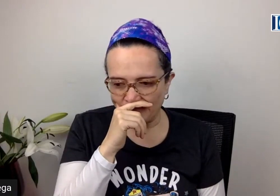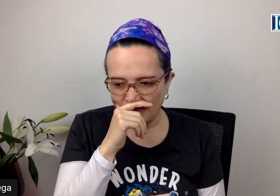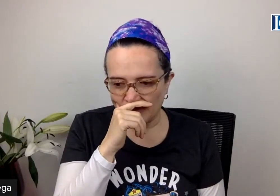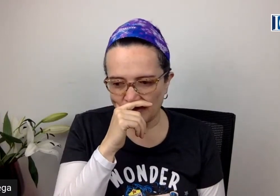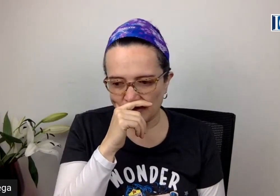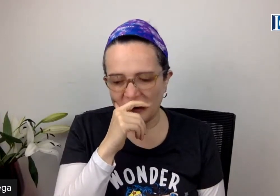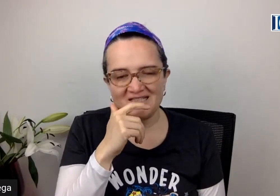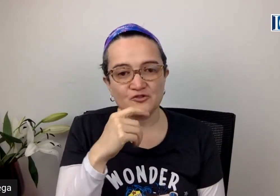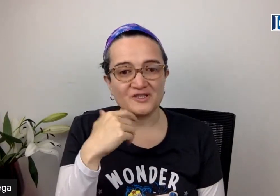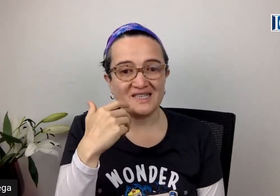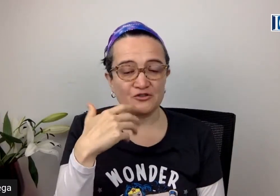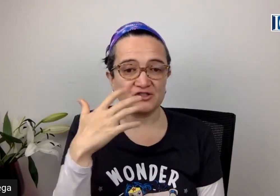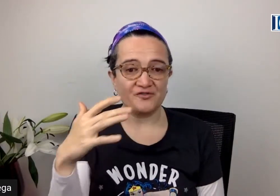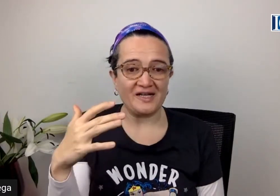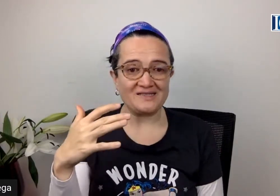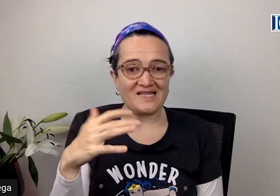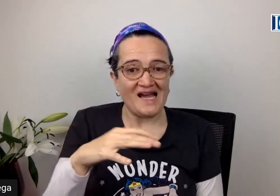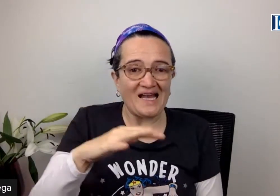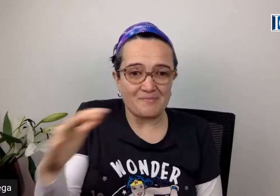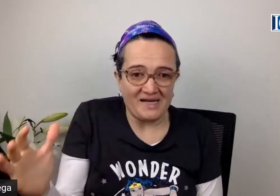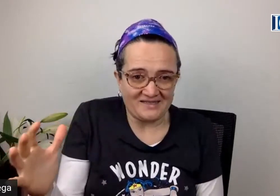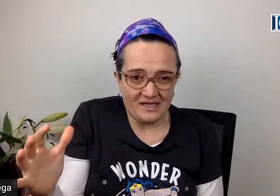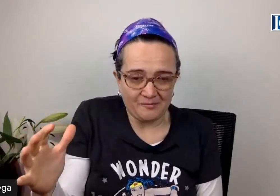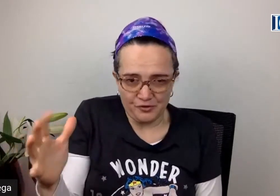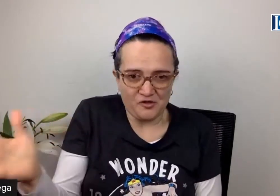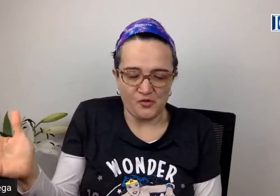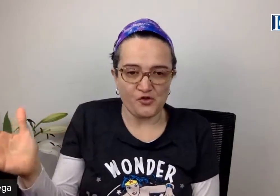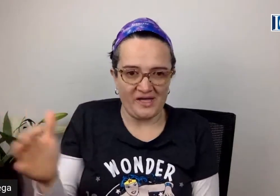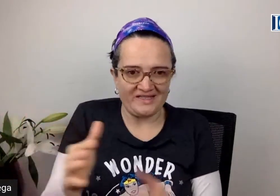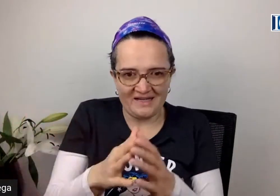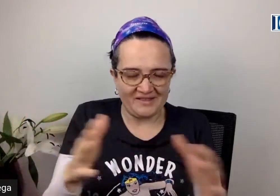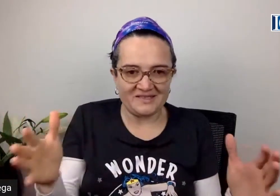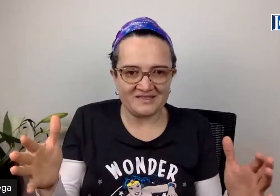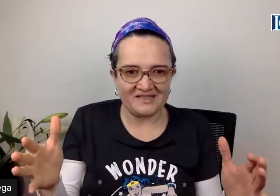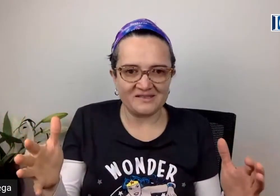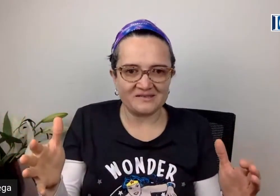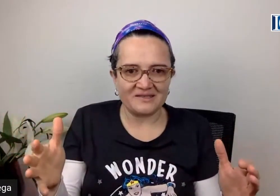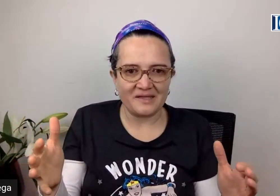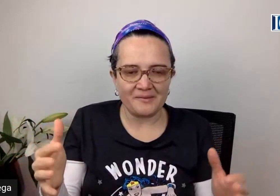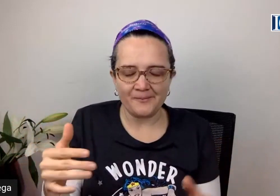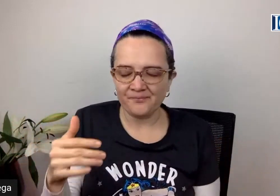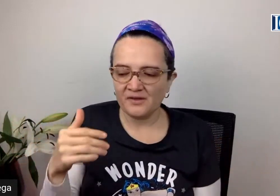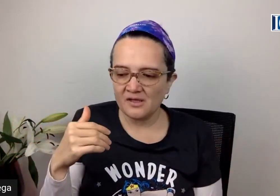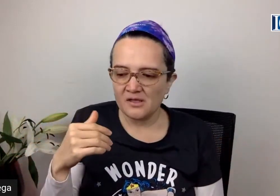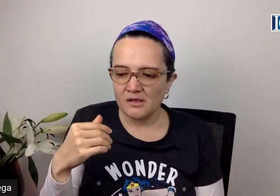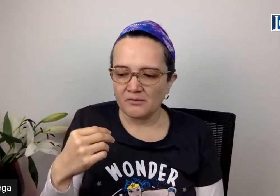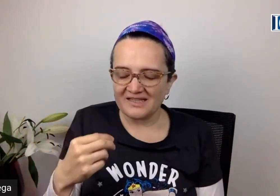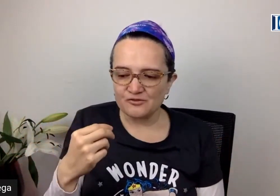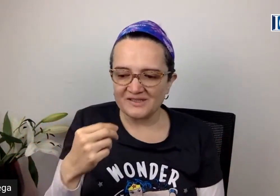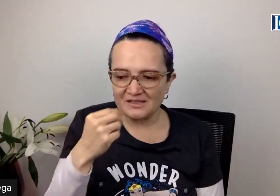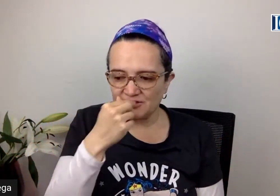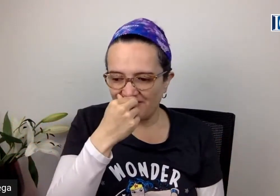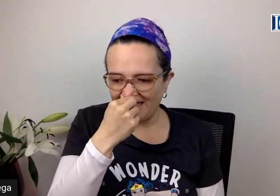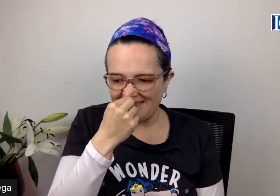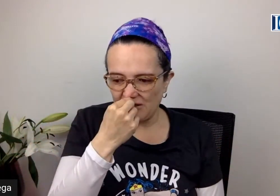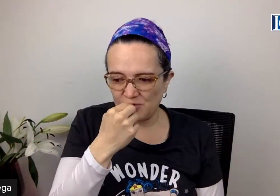Porque una de las cosas que nos diferencia, al parecer, porque como digo, nadie sabe a ciencia cierta el tema, una de las cosas que nos diferencia como